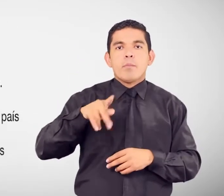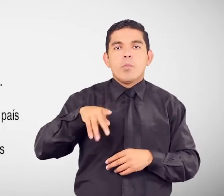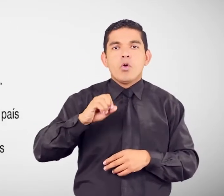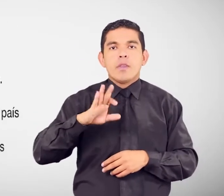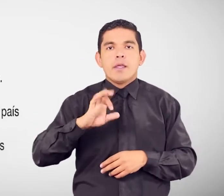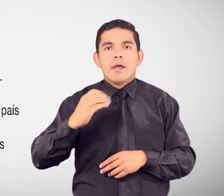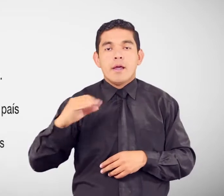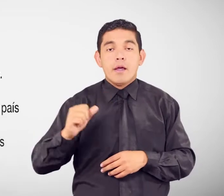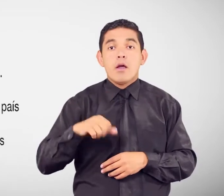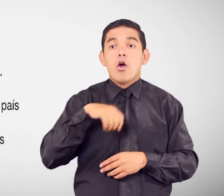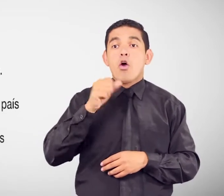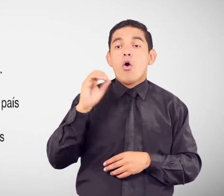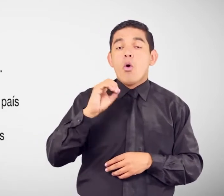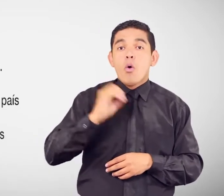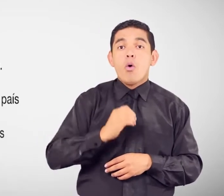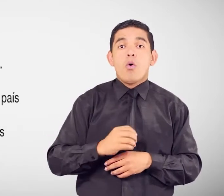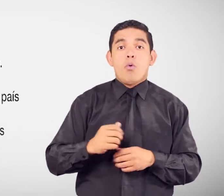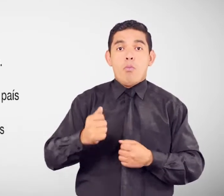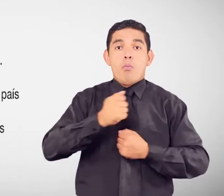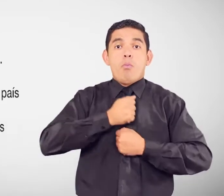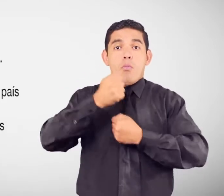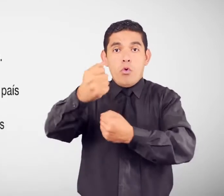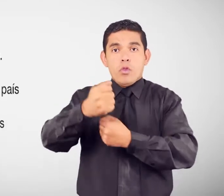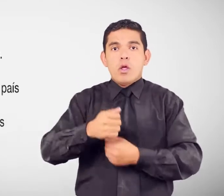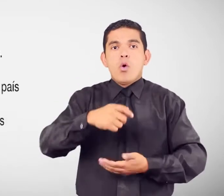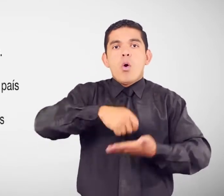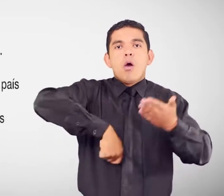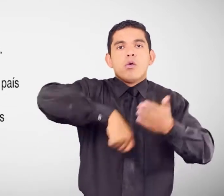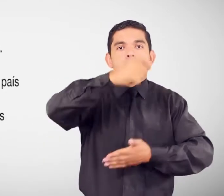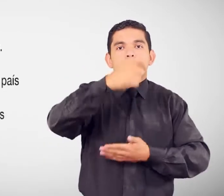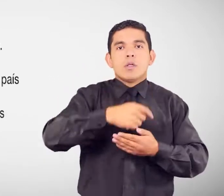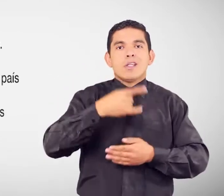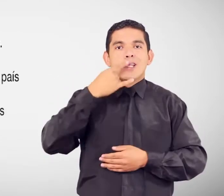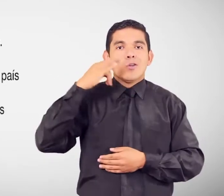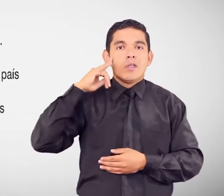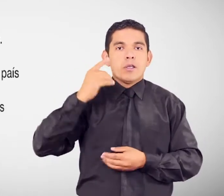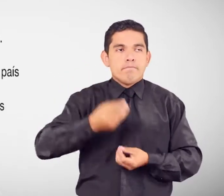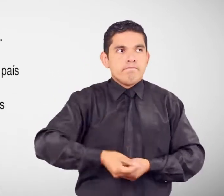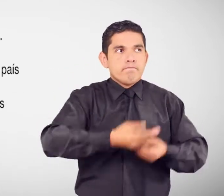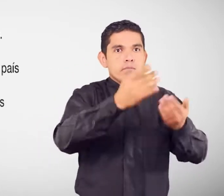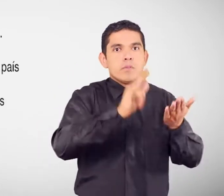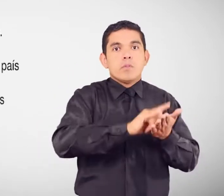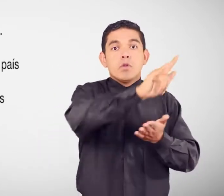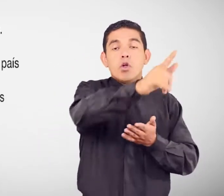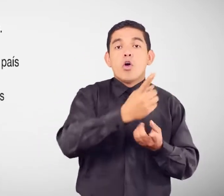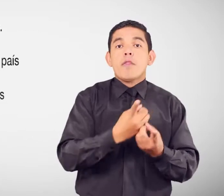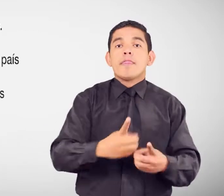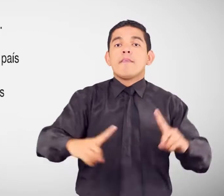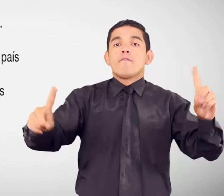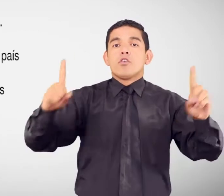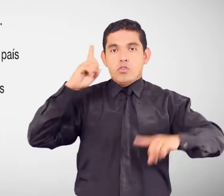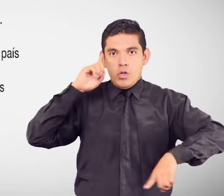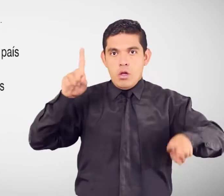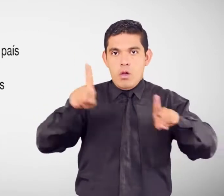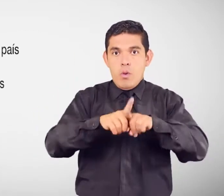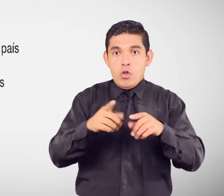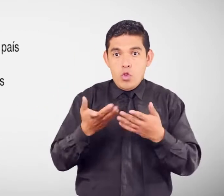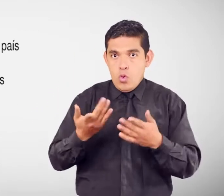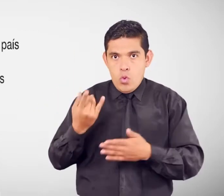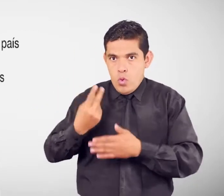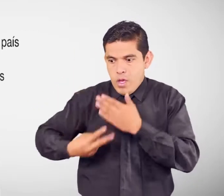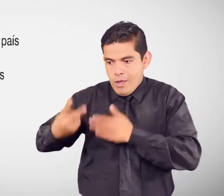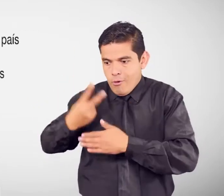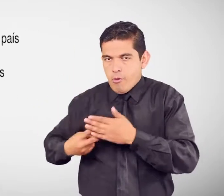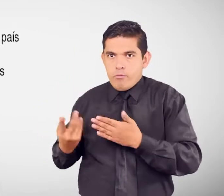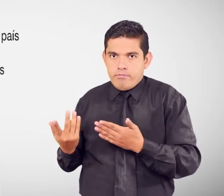Realizar autorizaciones de salida del país de menores de edad Divorcios por mutuo acuerdo sin hijos menores de edad